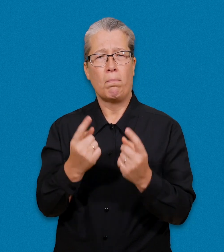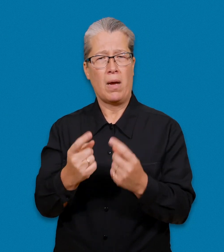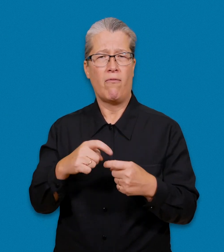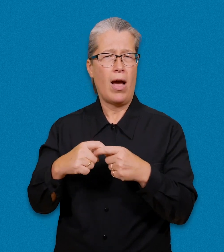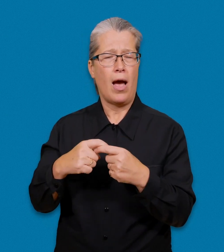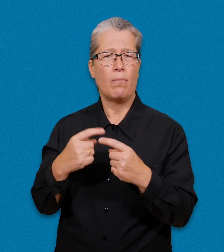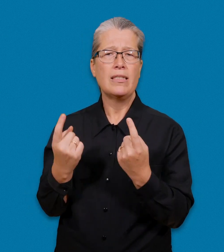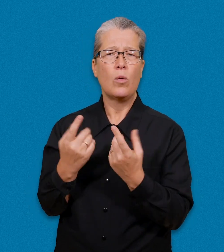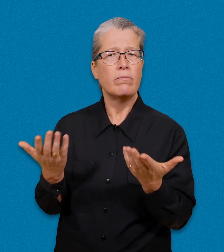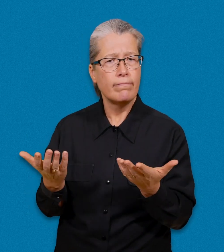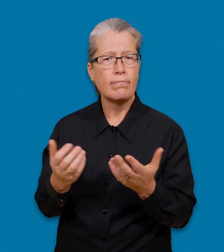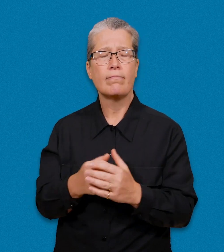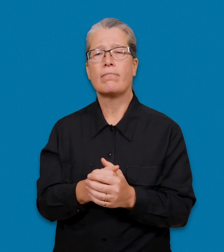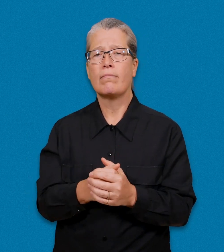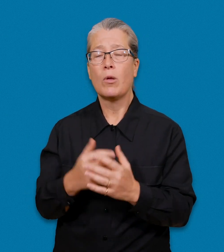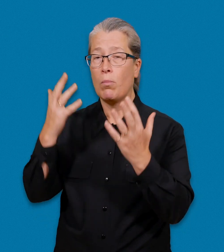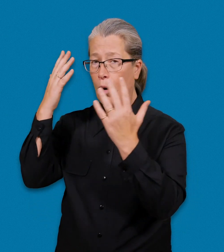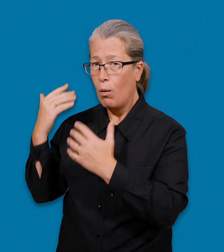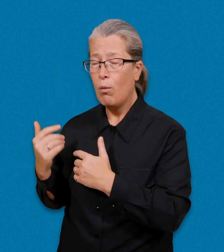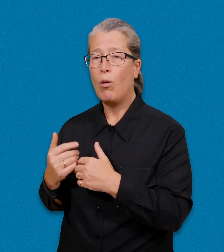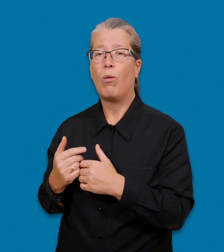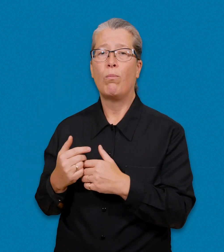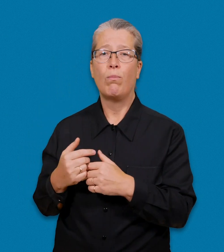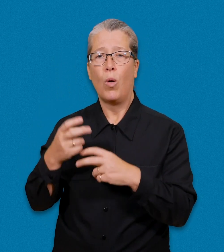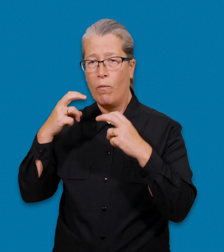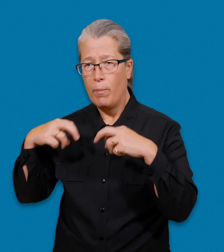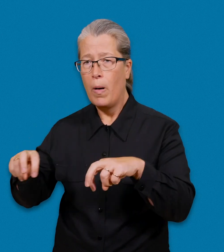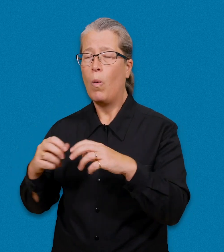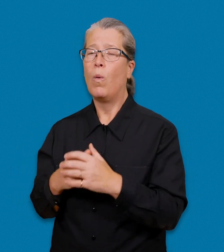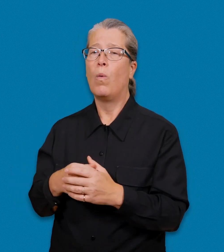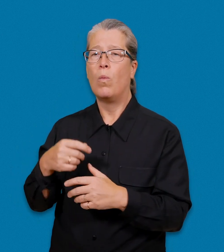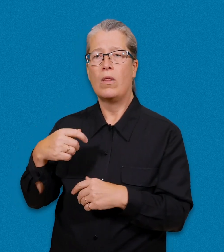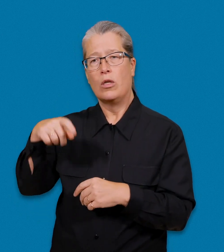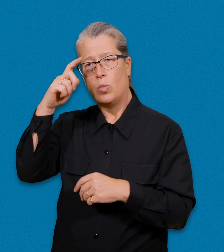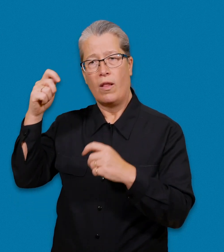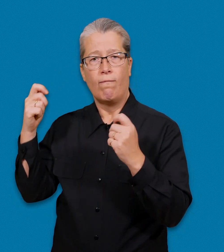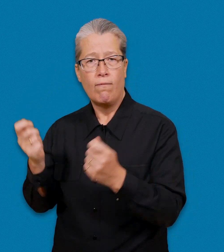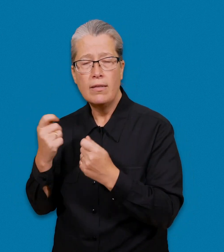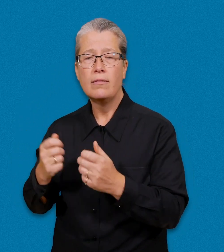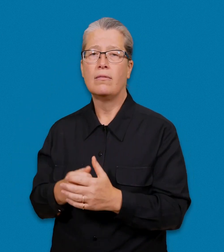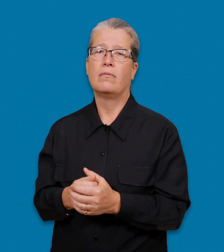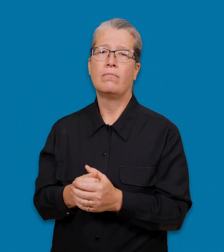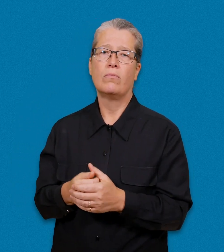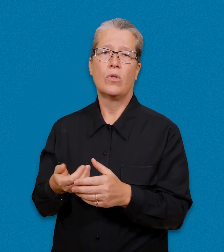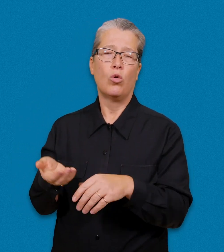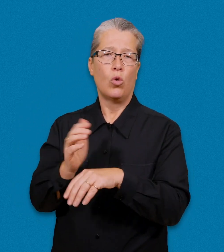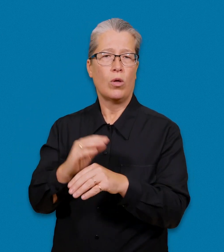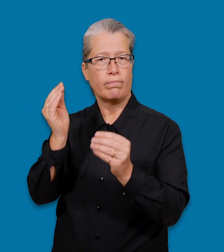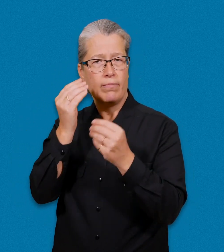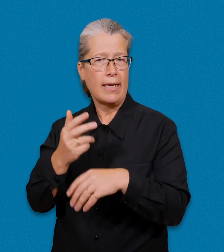Speciellt nära familjetillfällen är till exempel bröllop, konfirmation, studentfest, yrkesexamen